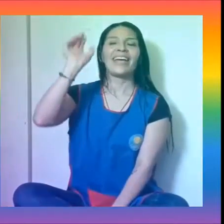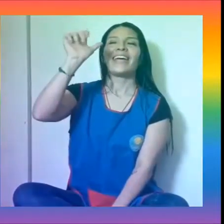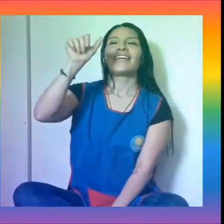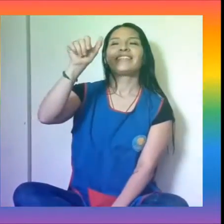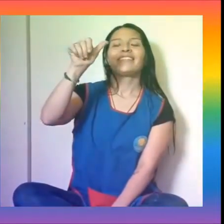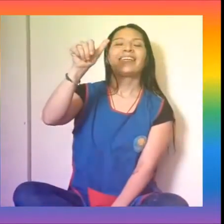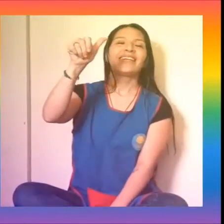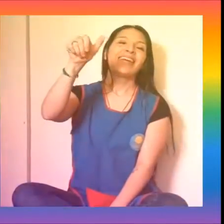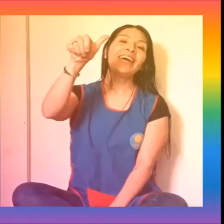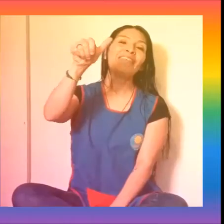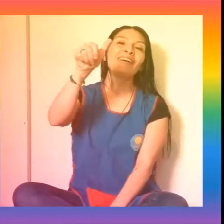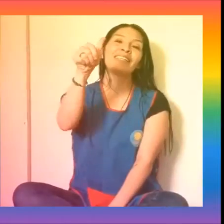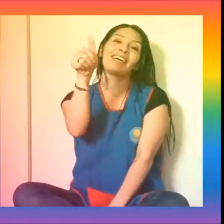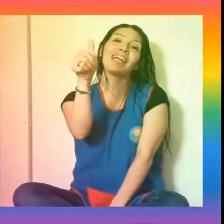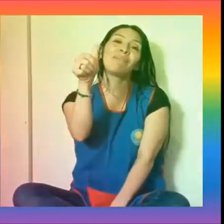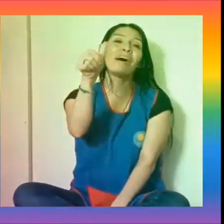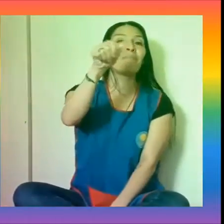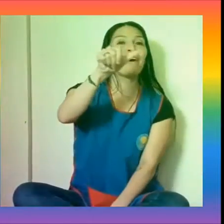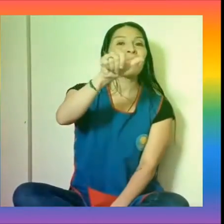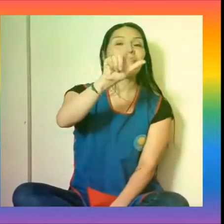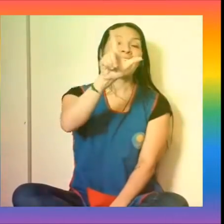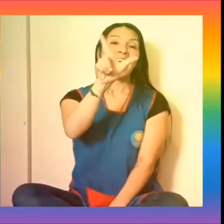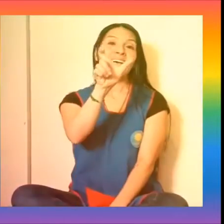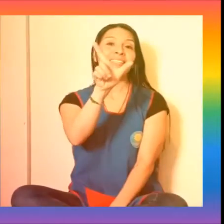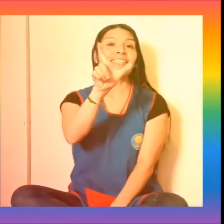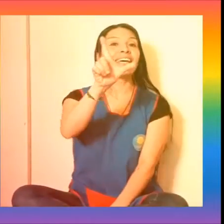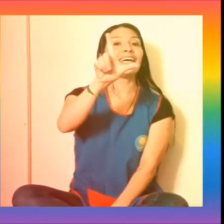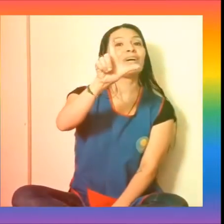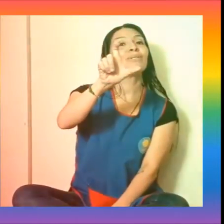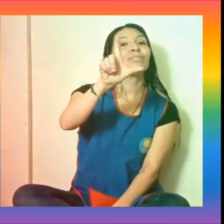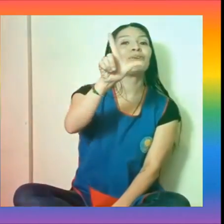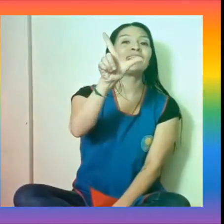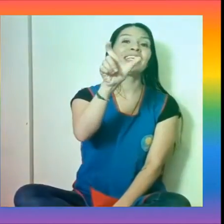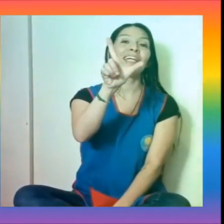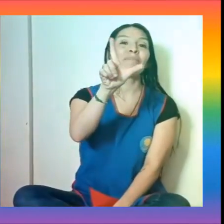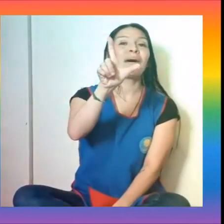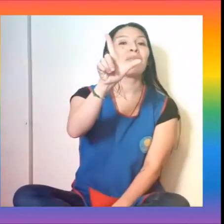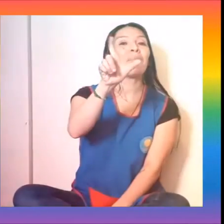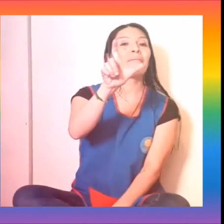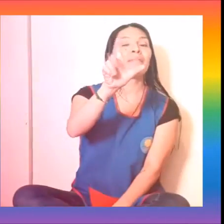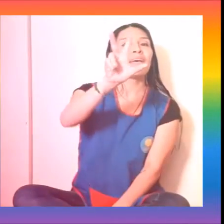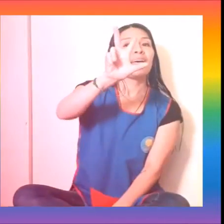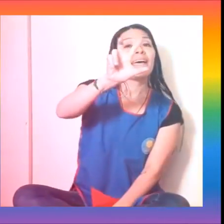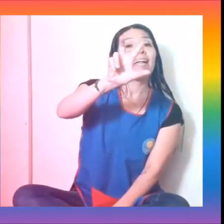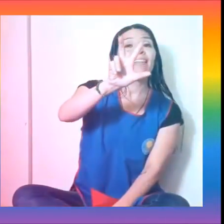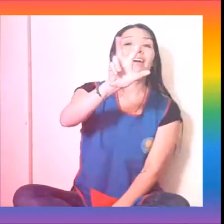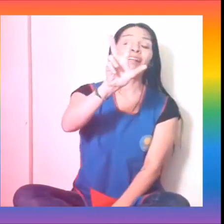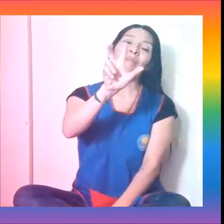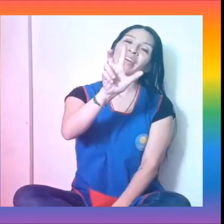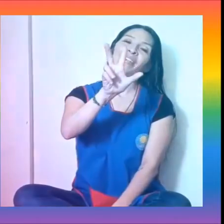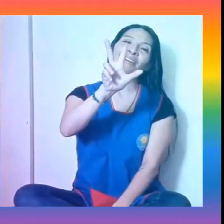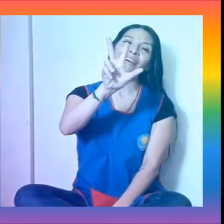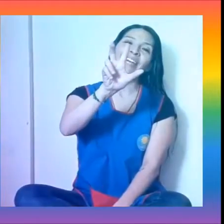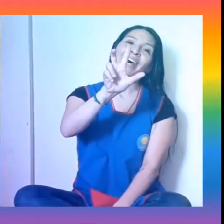Este dedo es el papá, este otro es el papá, el del medio es el